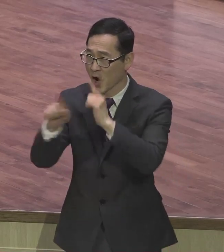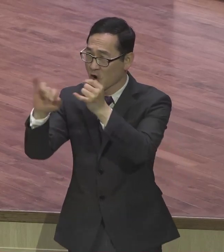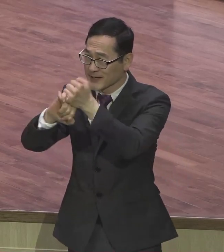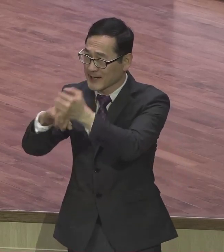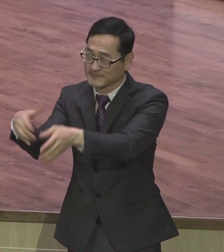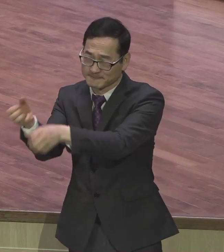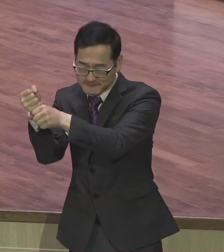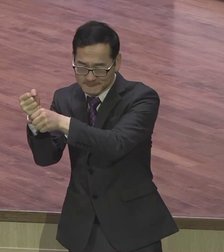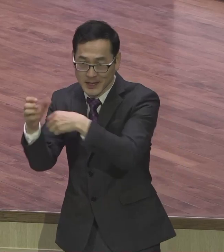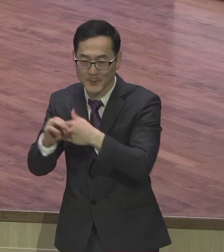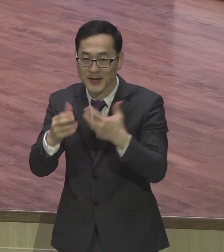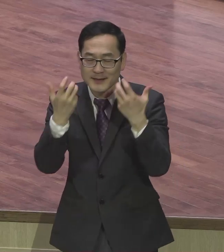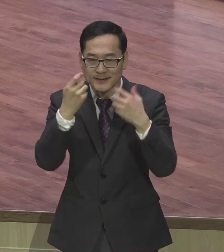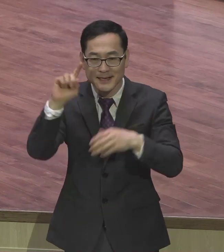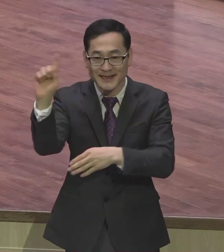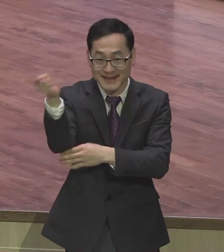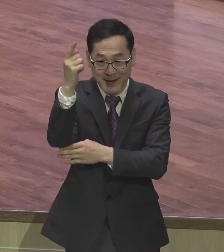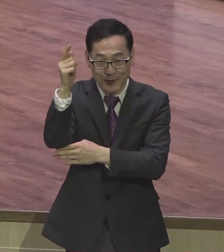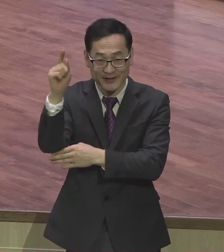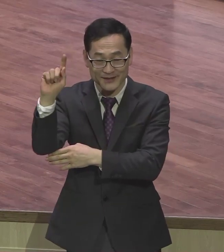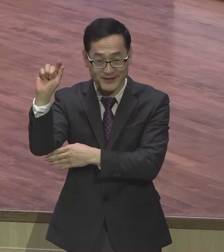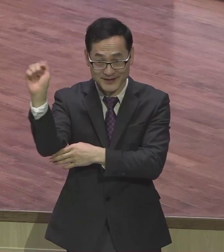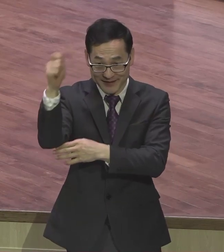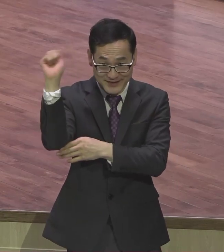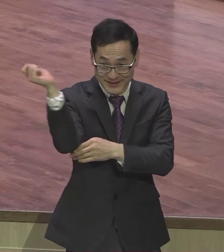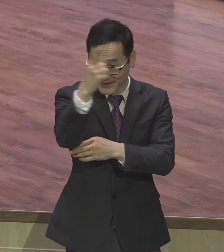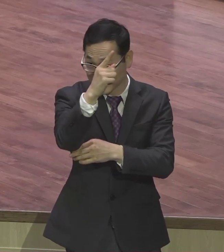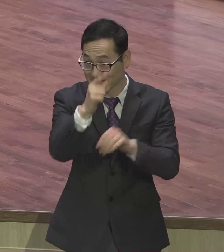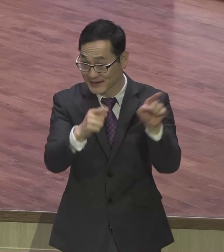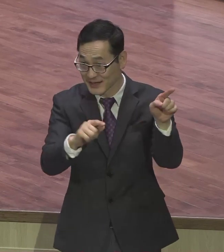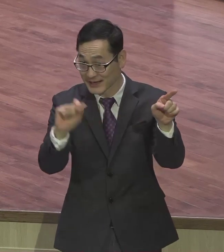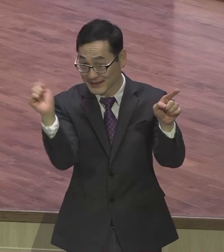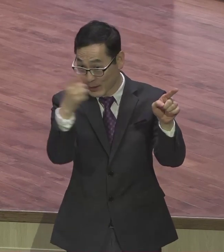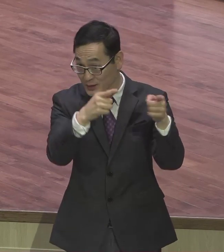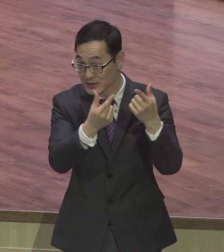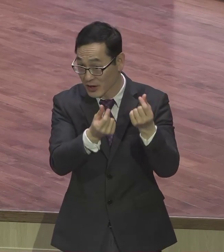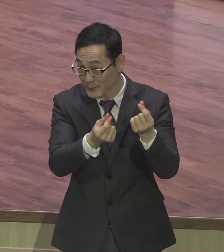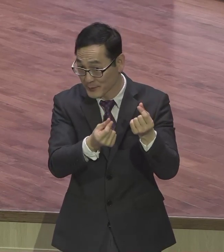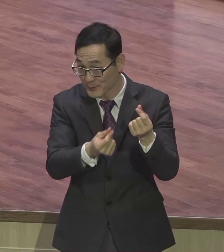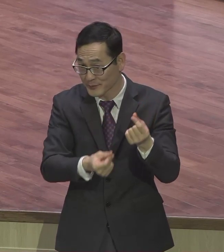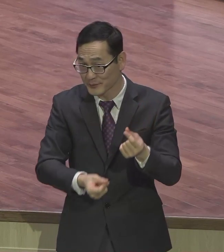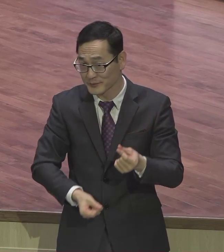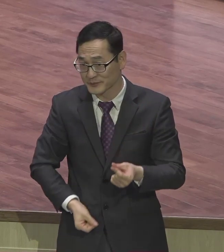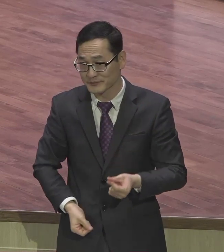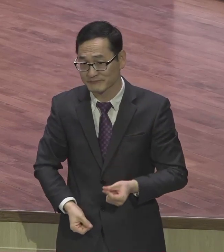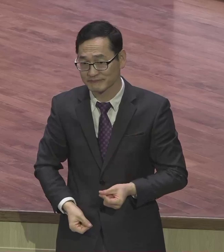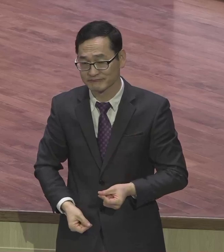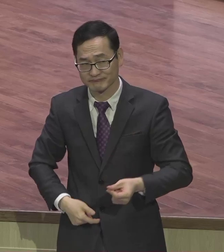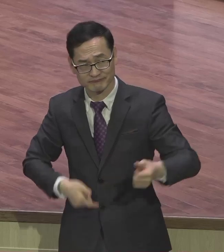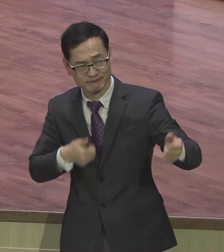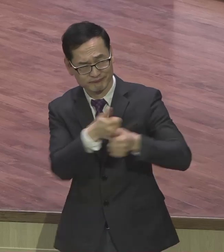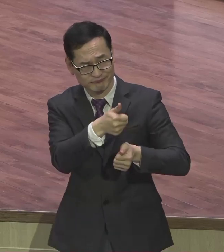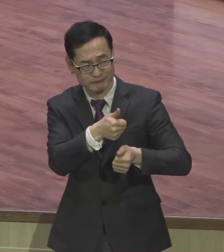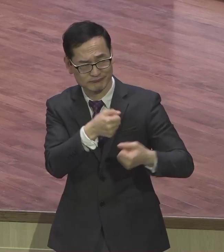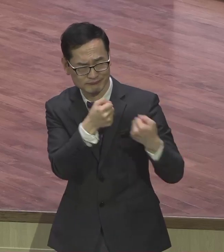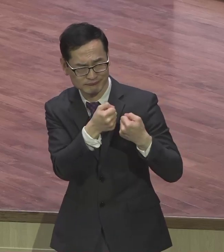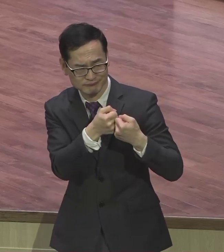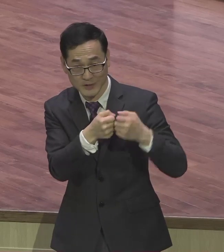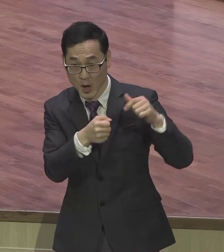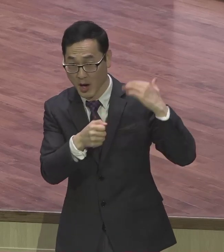용맹 있게 꼴리아 따위에서도 나가서 싸울 수 있는 용기가 생긴다고 어렸을 때부터 이 말씀이 이렇게 중요해요 늘